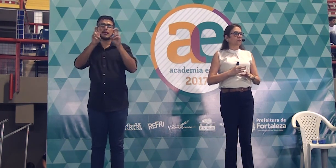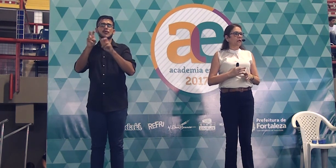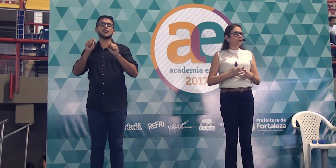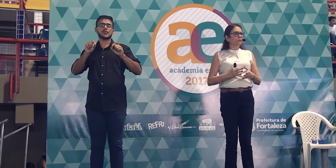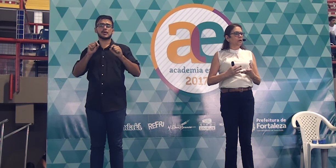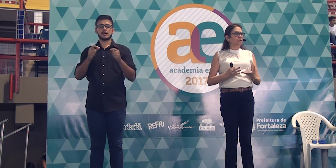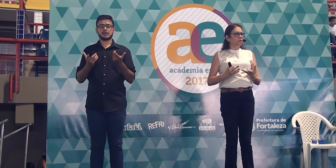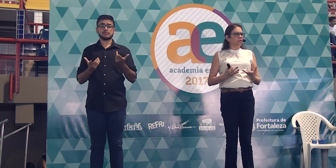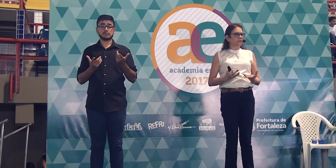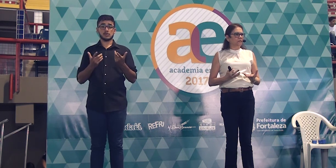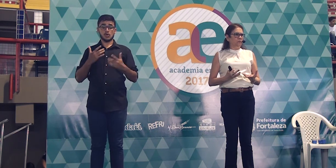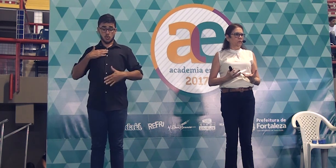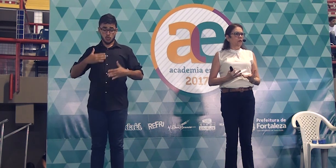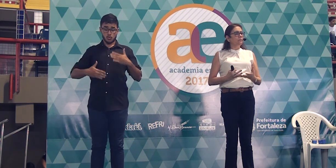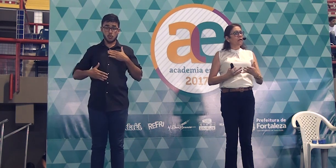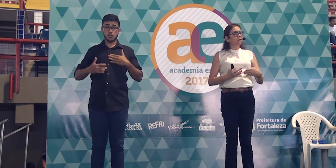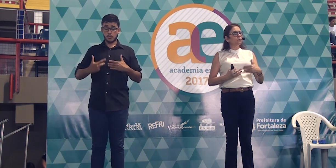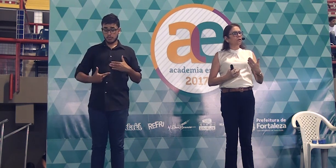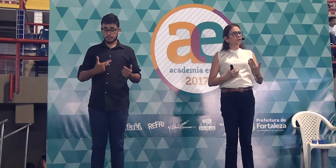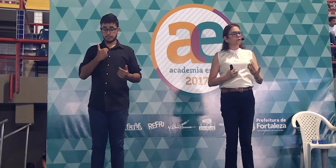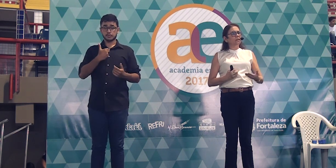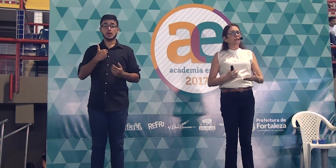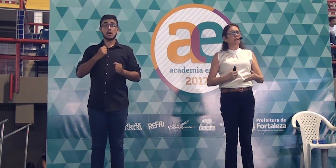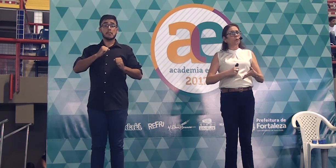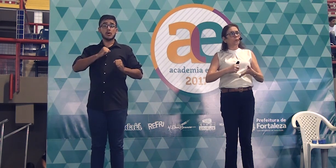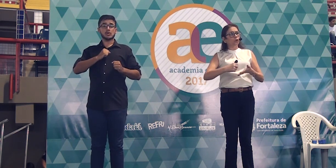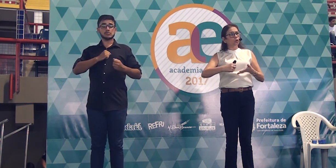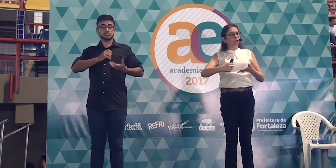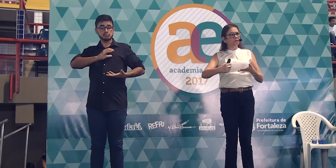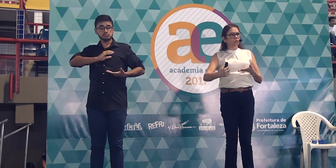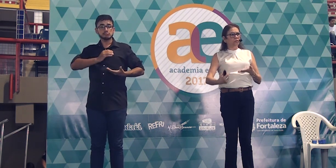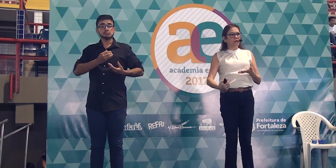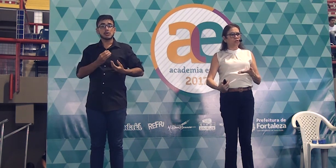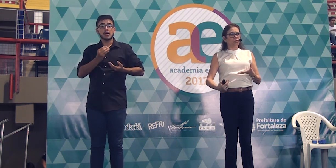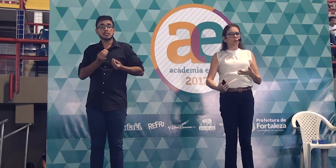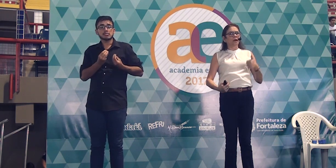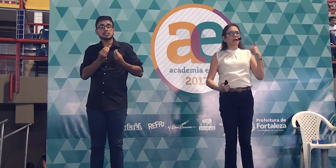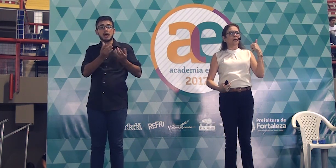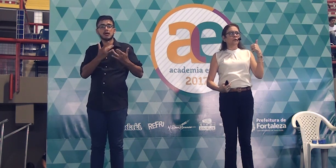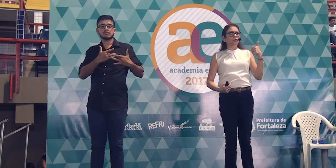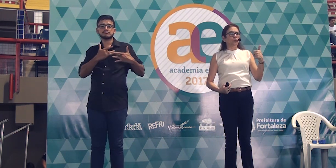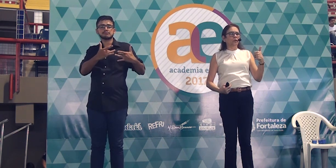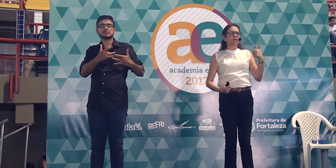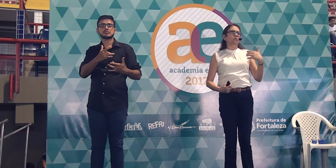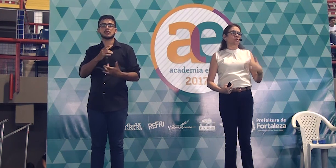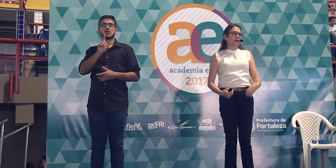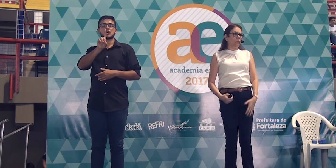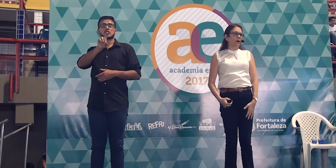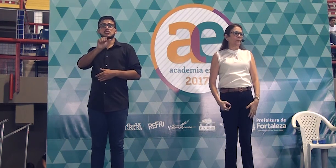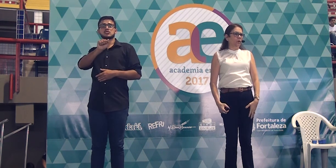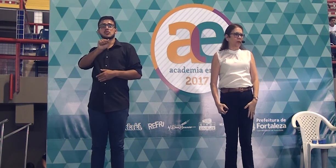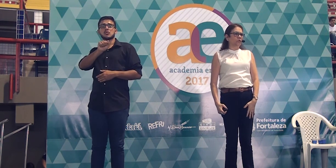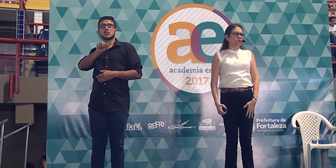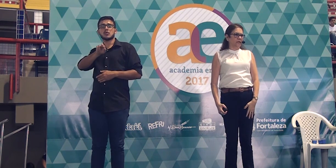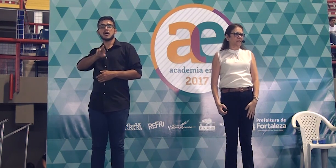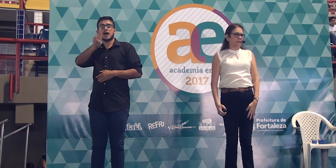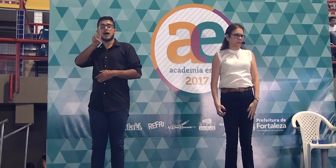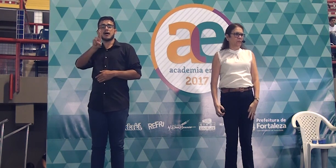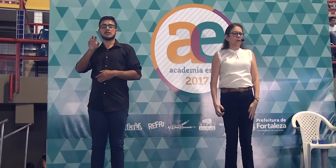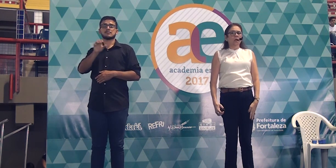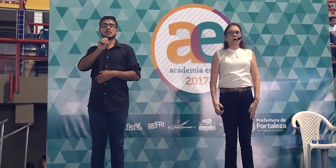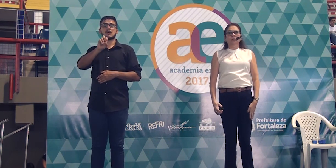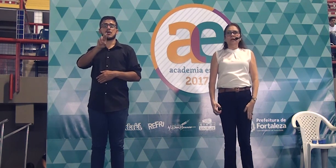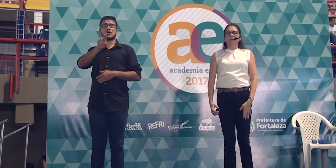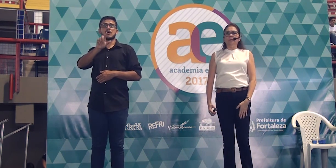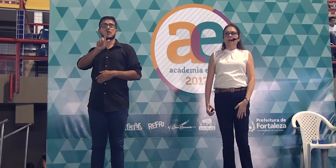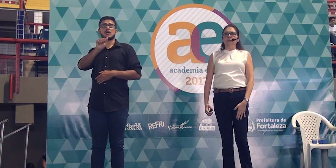de órgãos é importantíssimo. Mesmo que você não produza o texto, a leitura já é uma boa indicação.